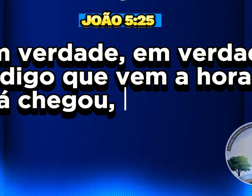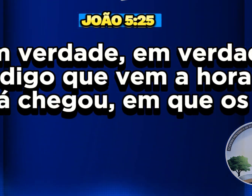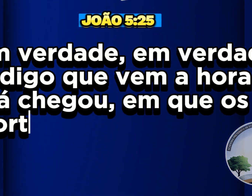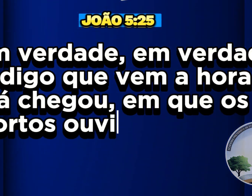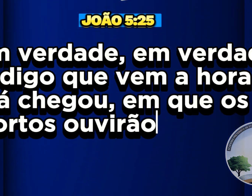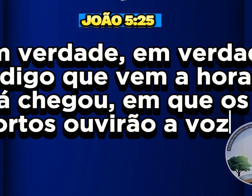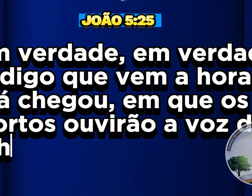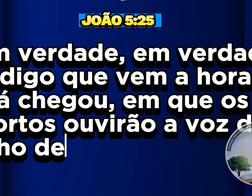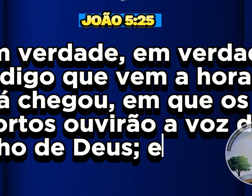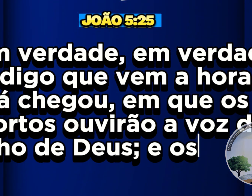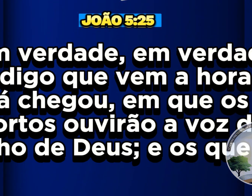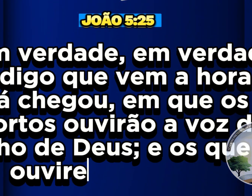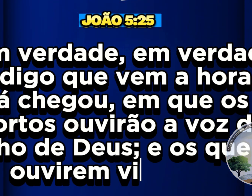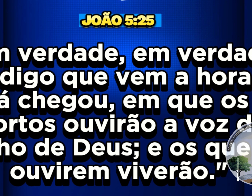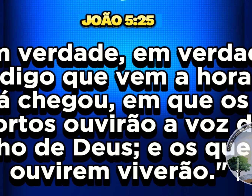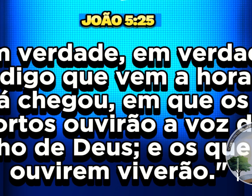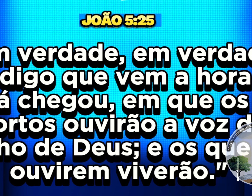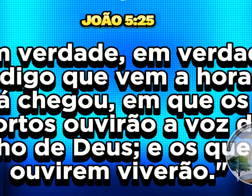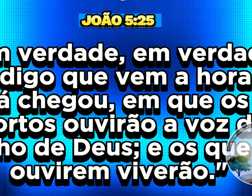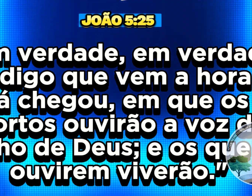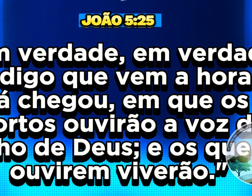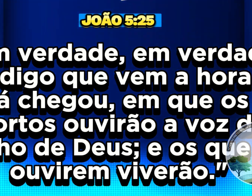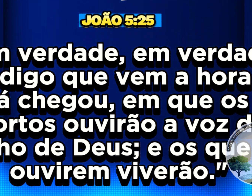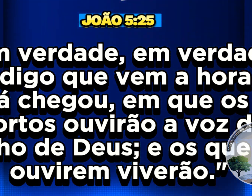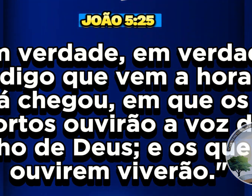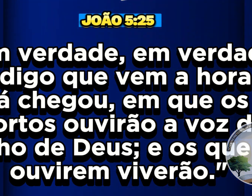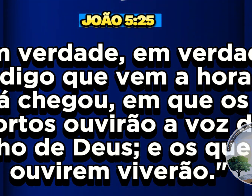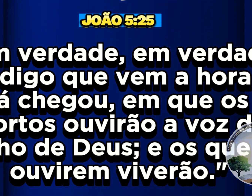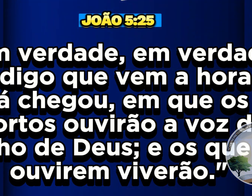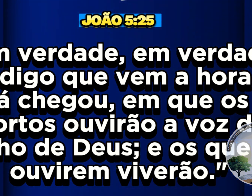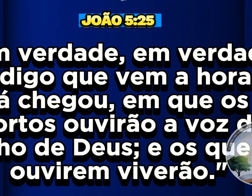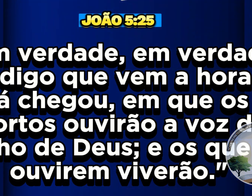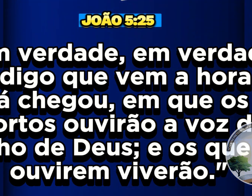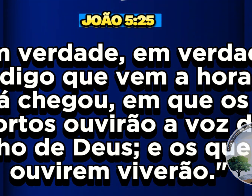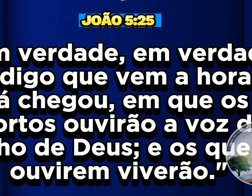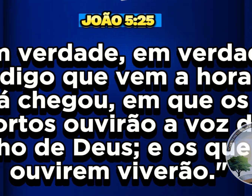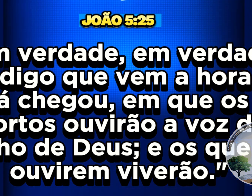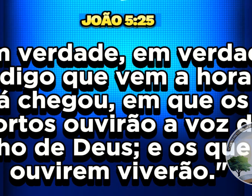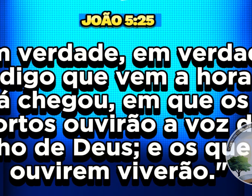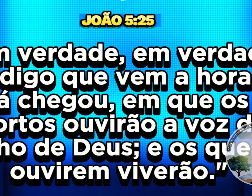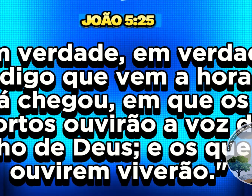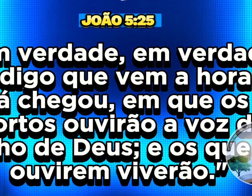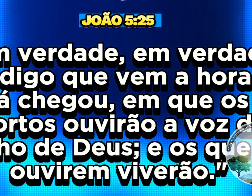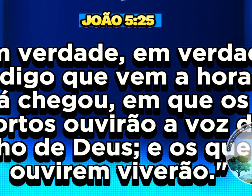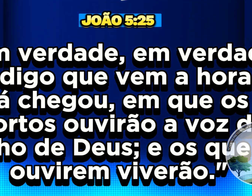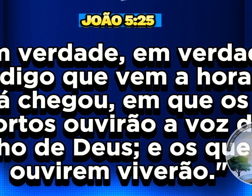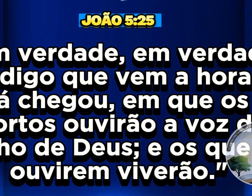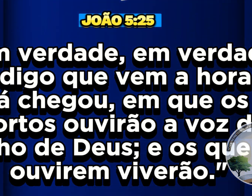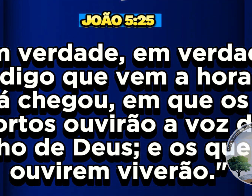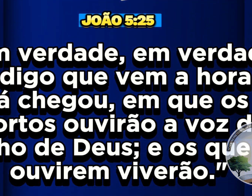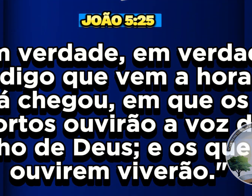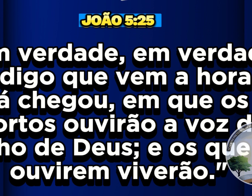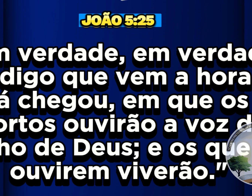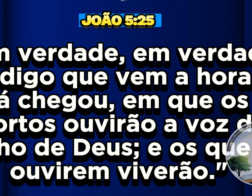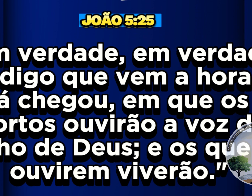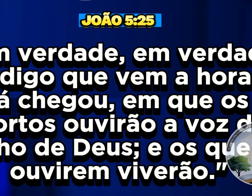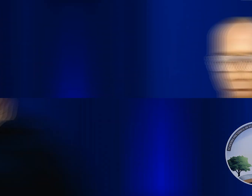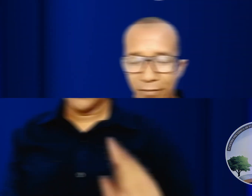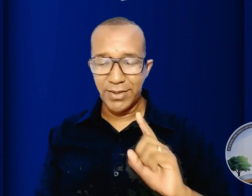digo que vem a hora e já chegou em que os mortos ouvirão a voz do Filho de Deus e os que ouvirem viverão veja